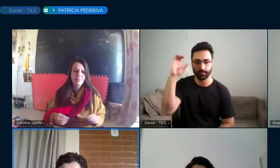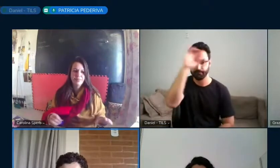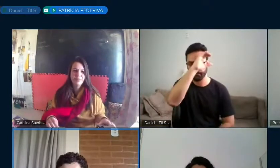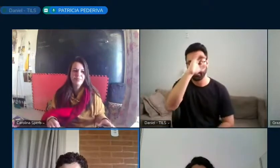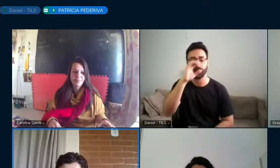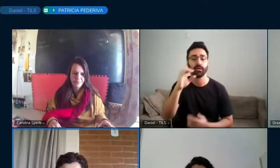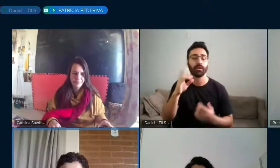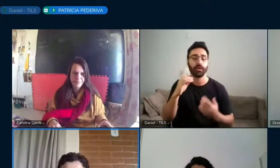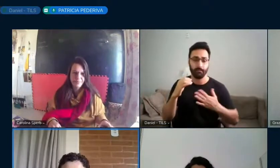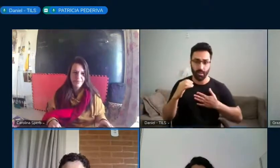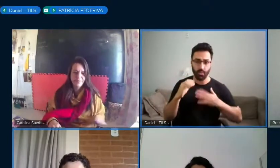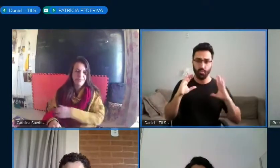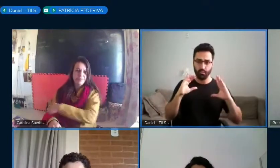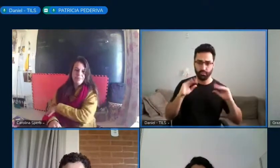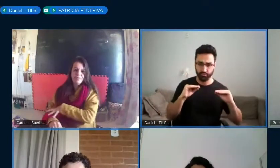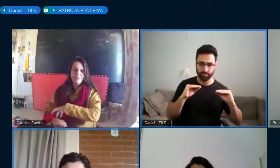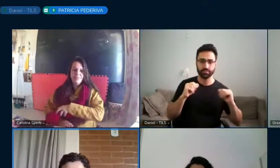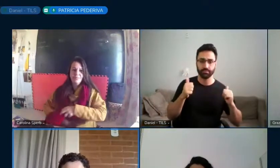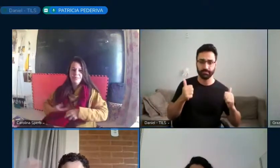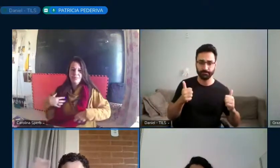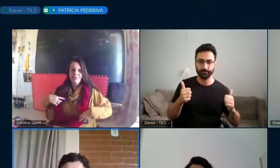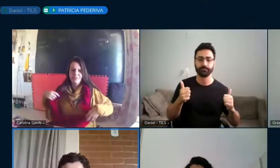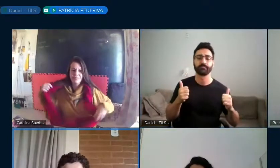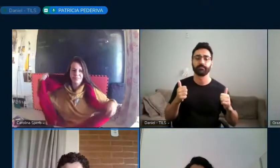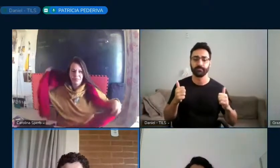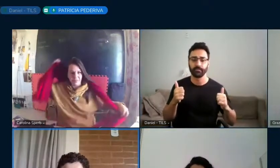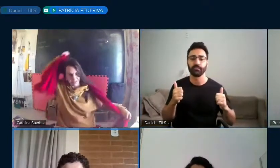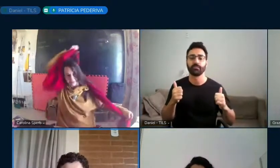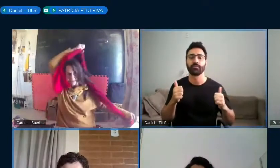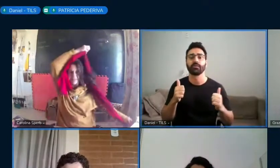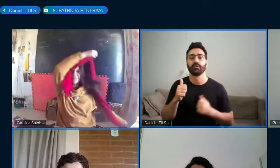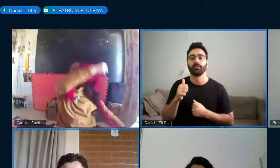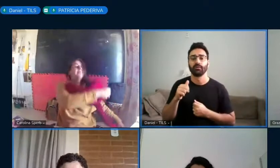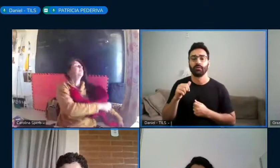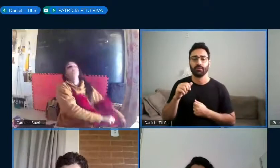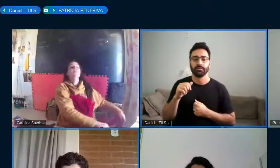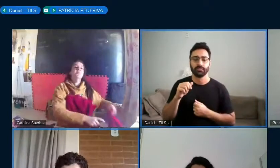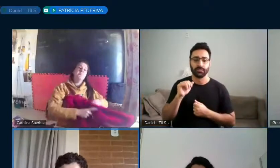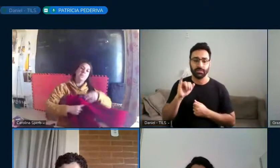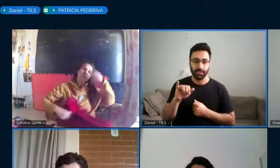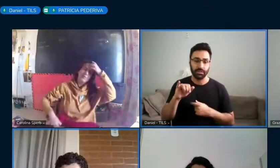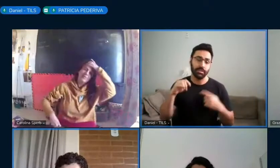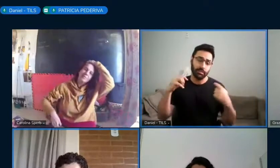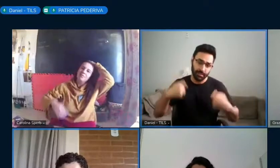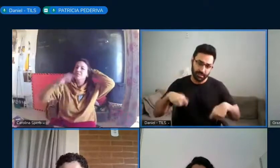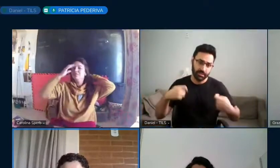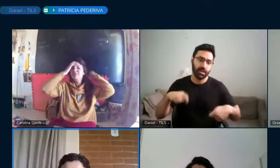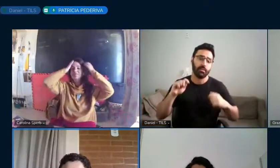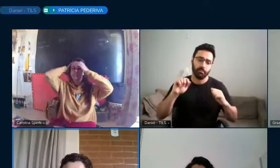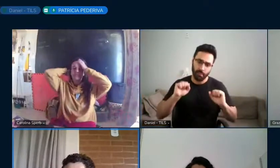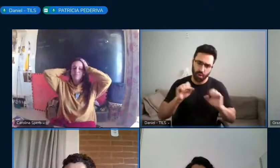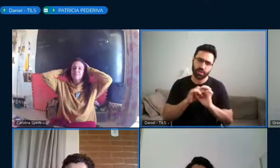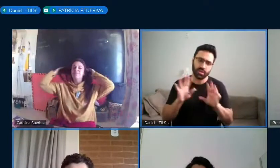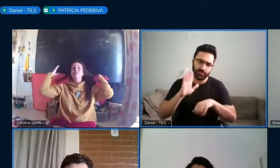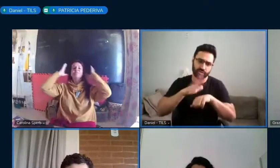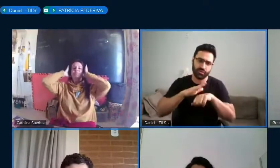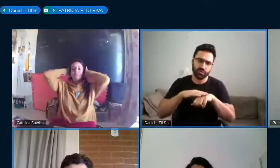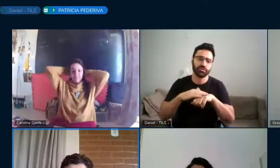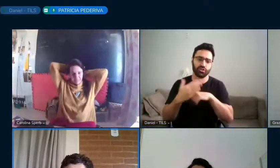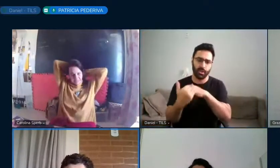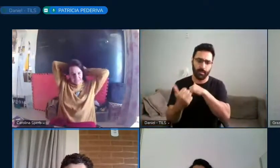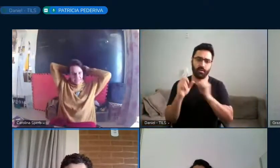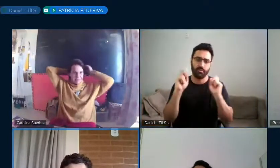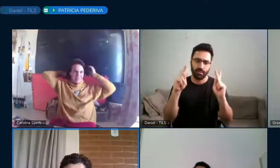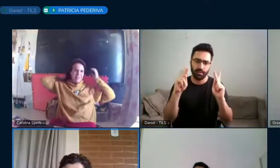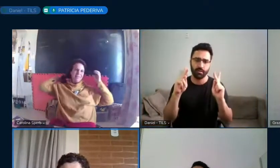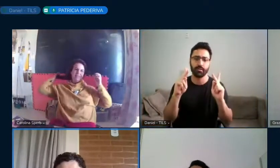Eu vou desligar a minha câmera e ela vai ficar diretamente dialogando conosco. Se precisar, eu estarei por aqui. Eu vou voltar. E vocês podem